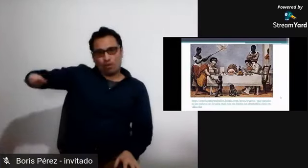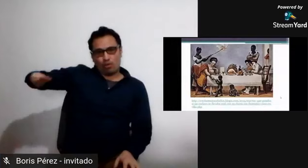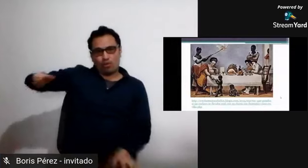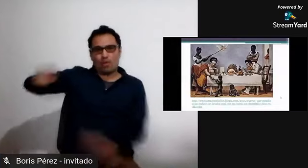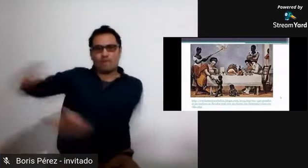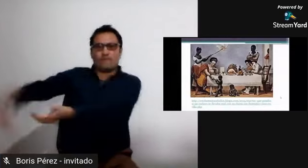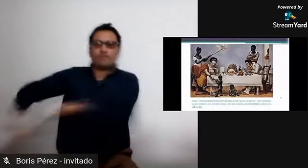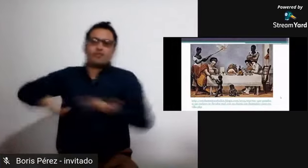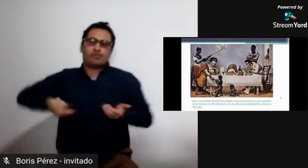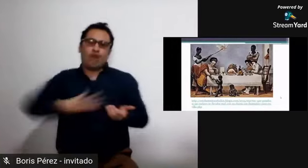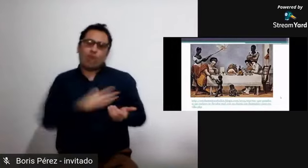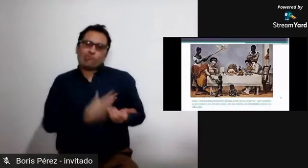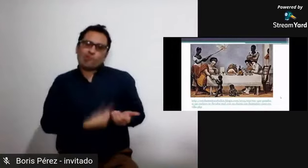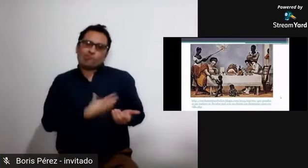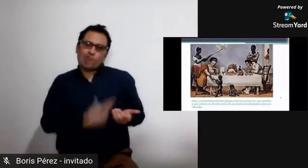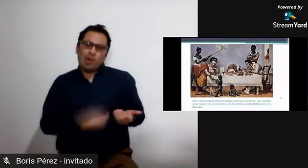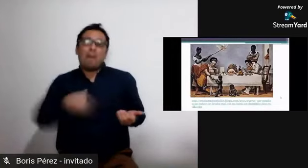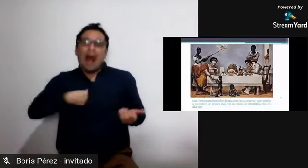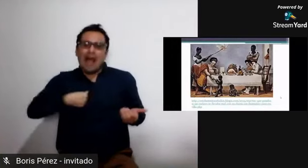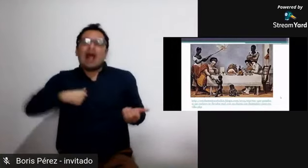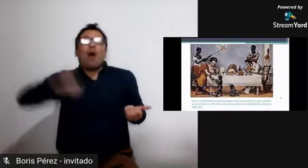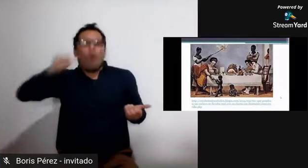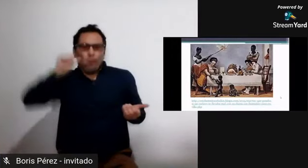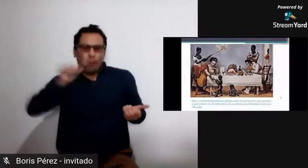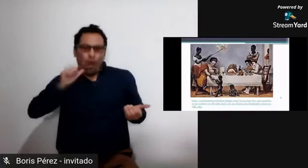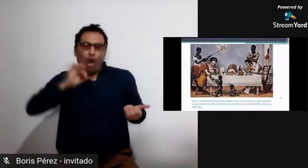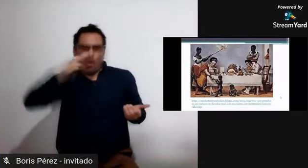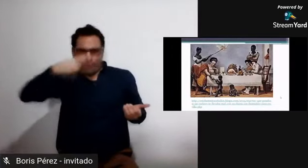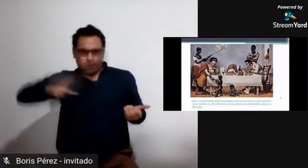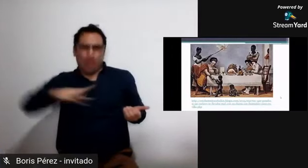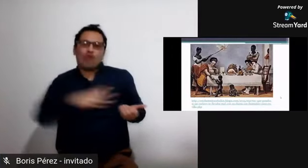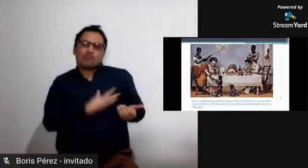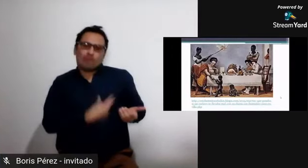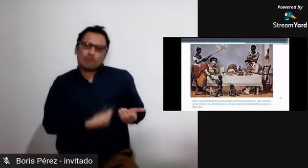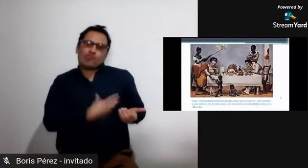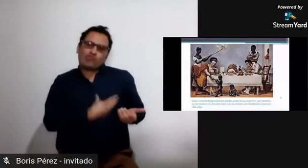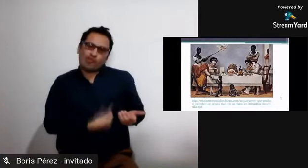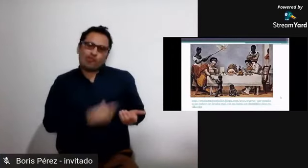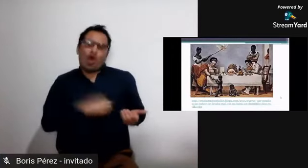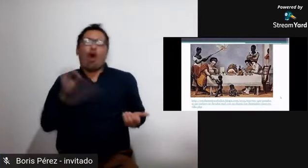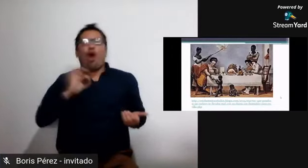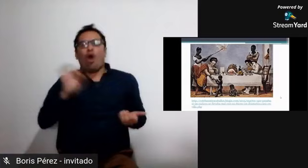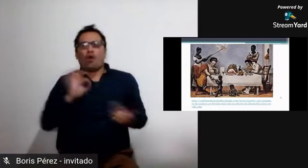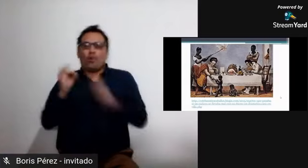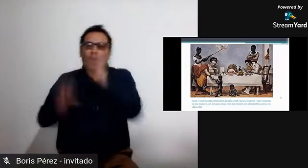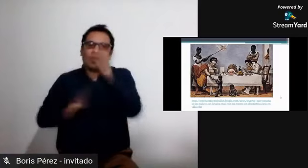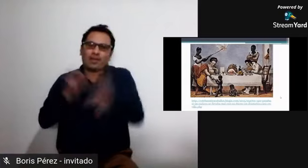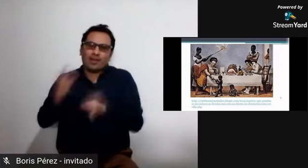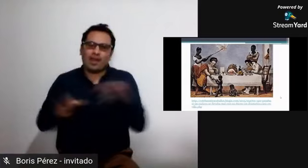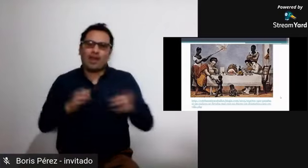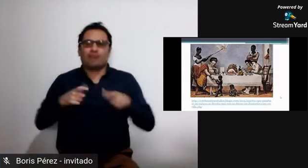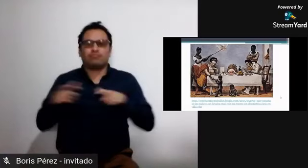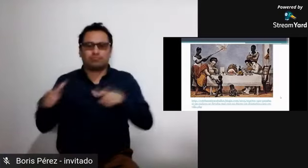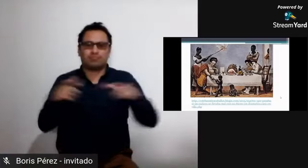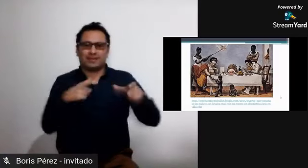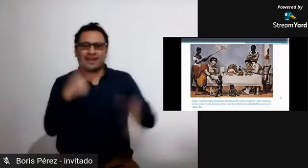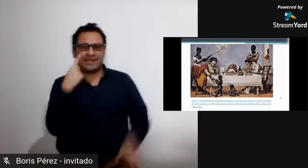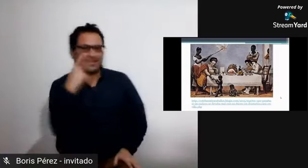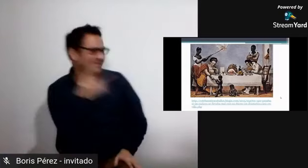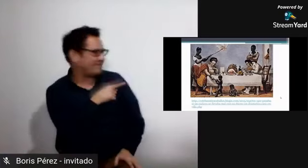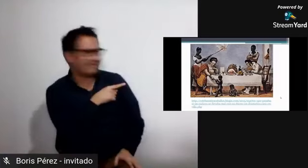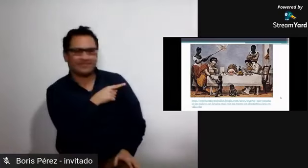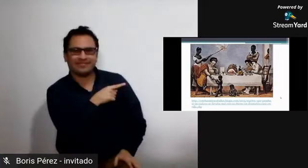los hijos si las mujeres blancas en su momento pues tenían hijos y eran las mujeres negras las que daban de